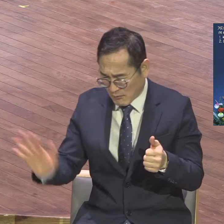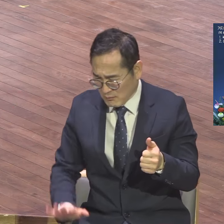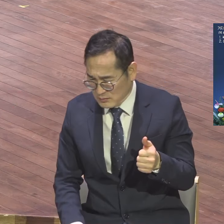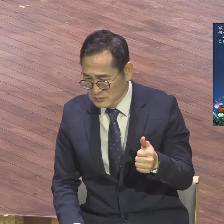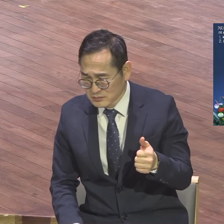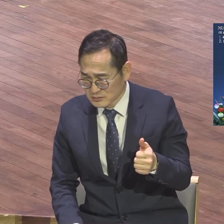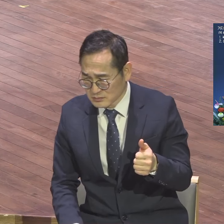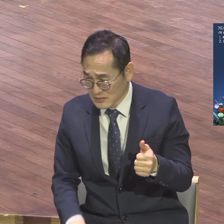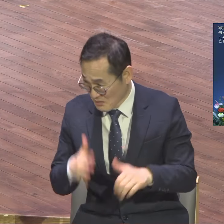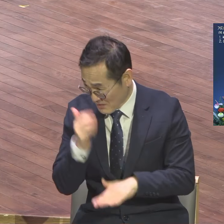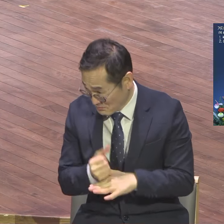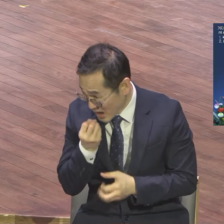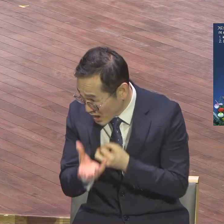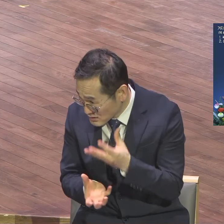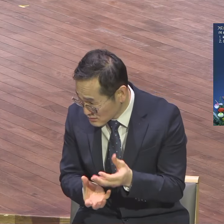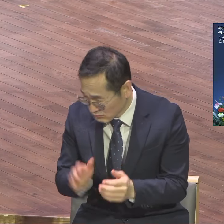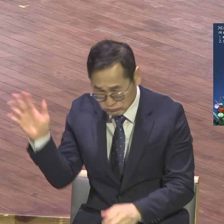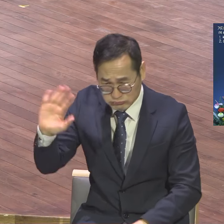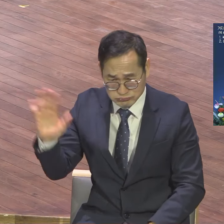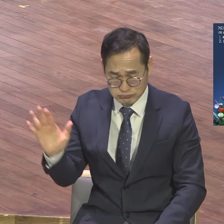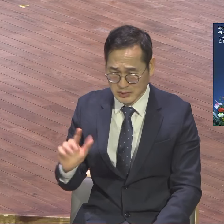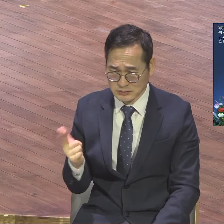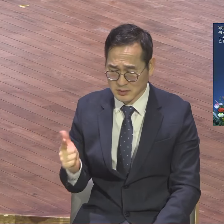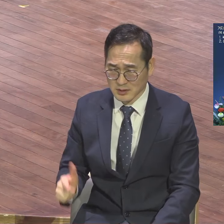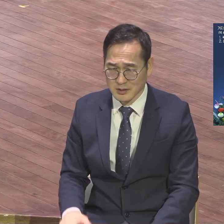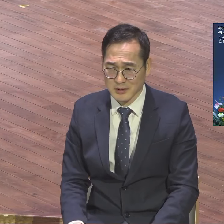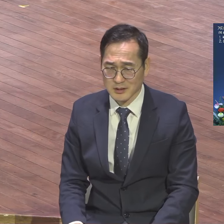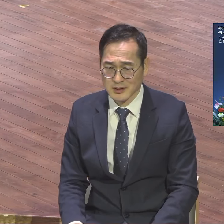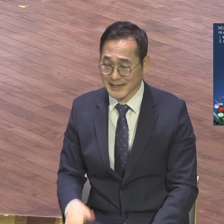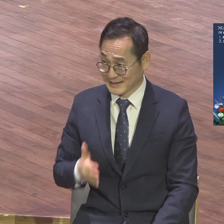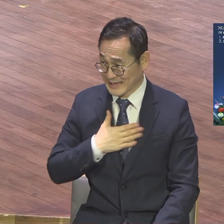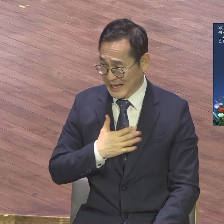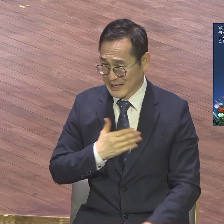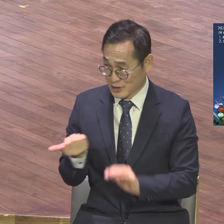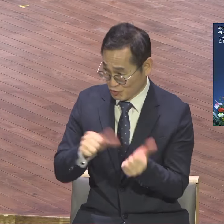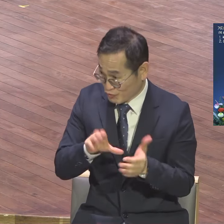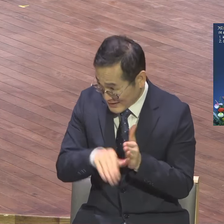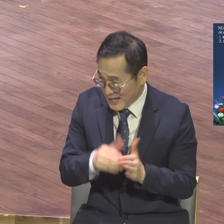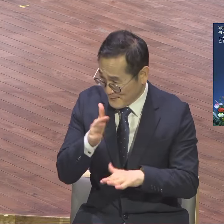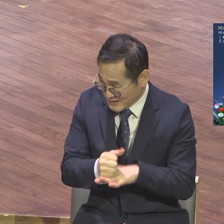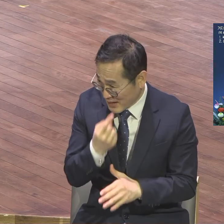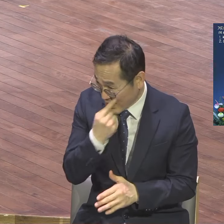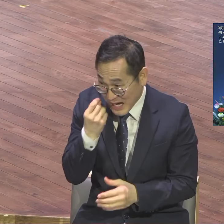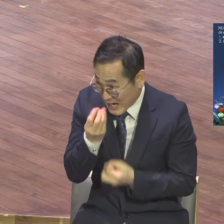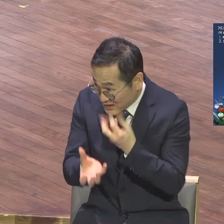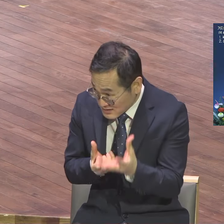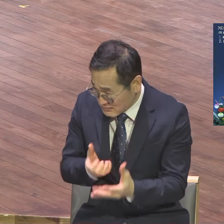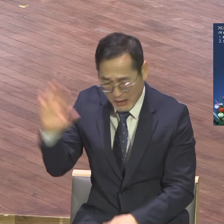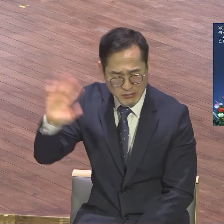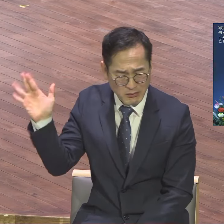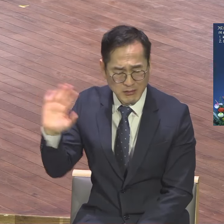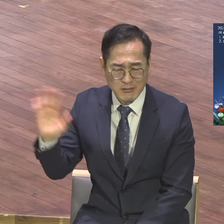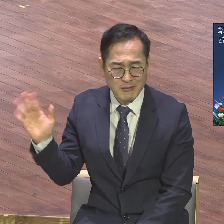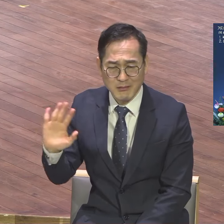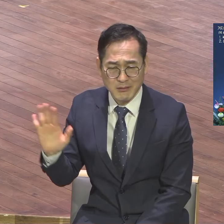천만에요 저는 임종 때 간증 안 합니다 왜냐하면 저는